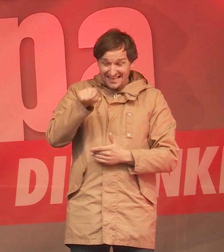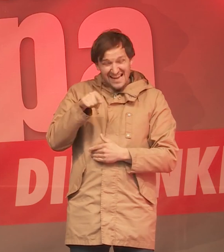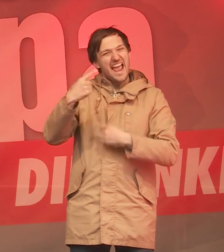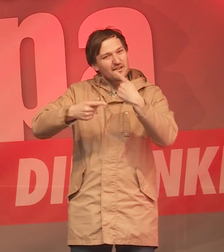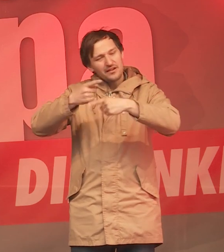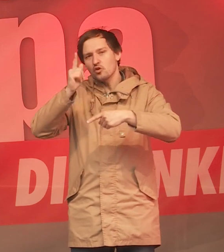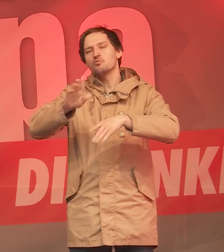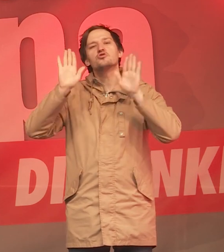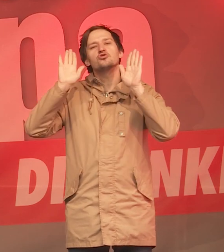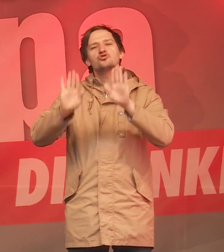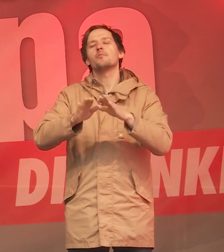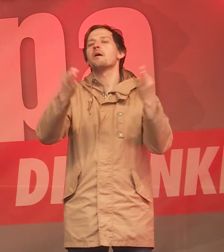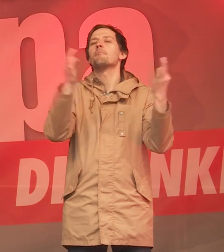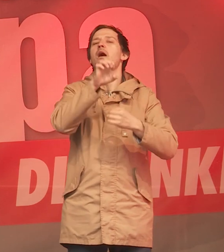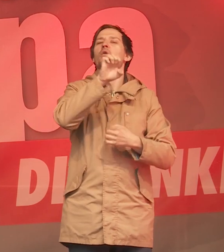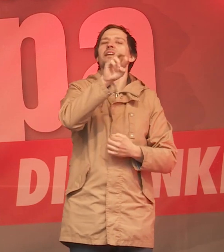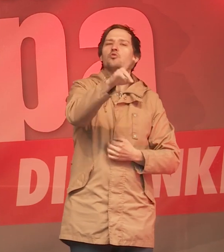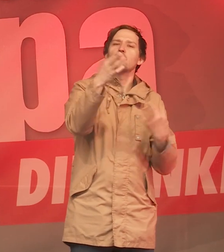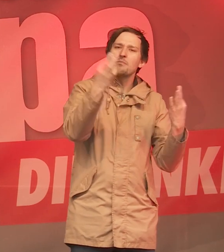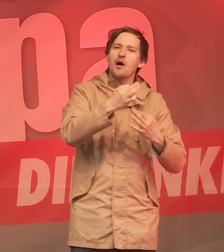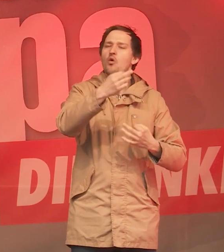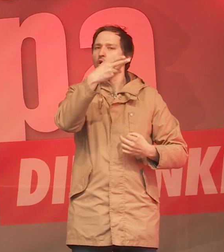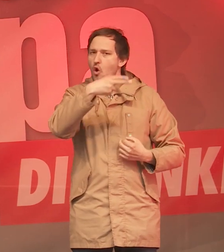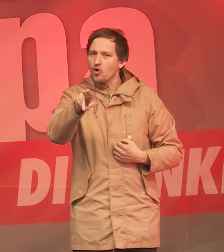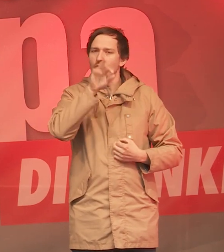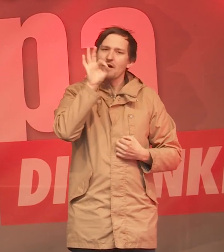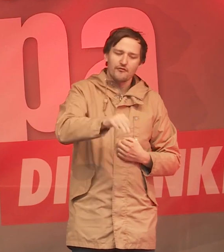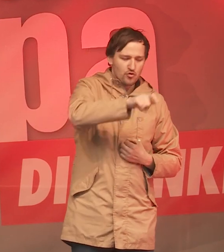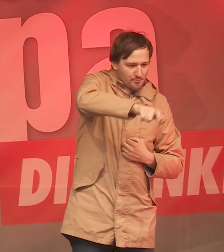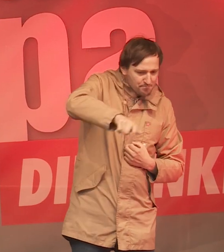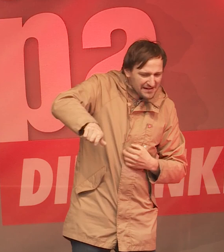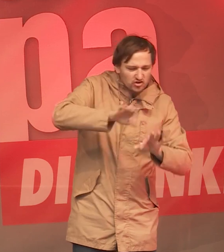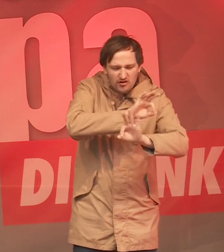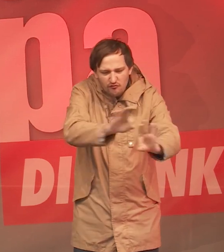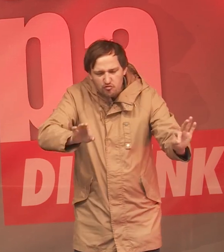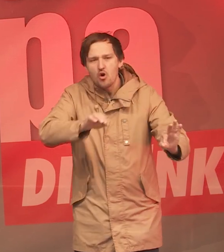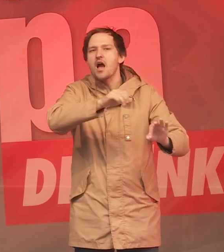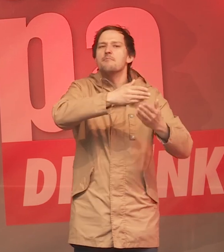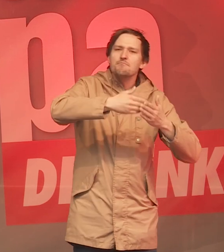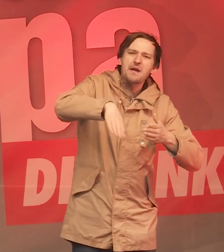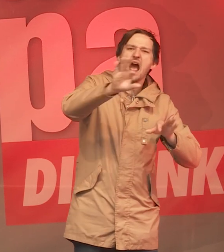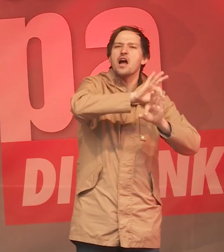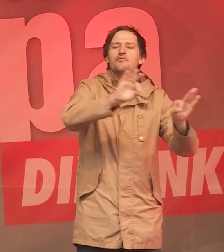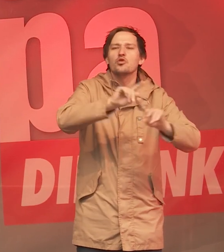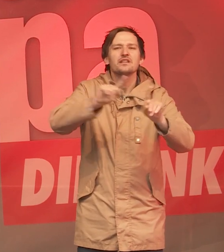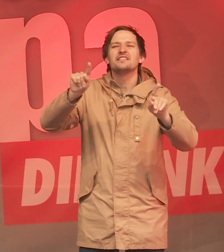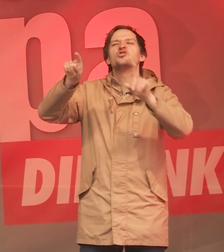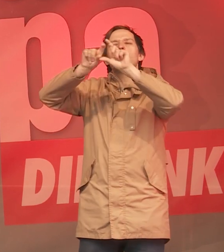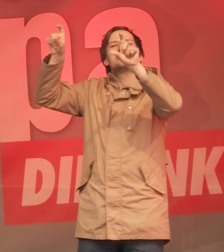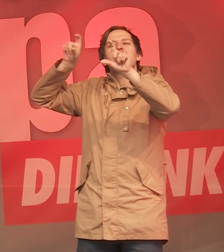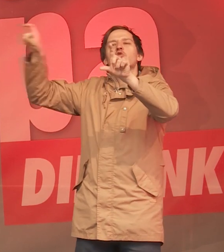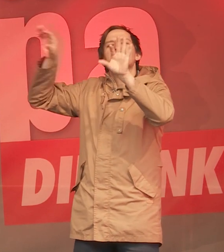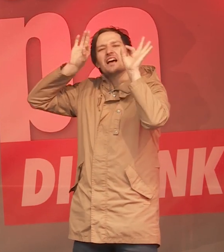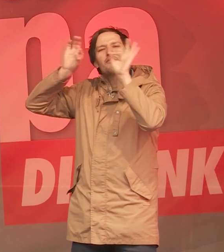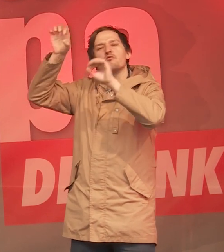aufhören. Wir brauchen eine EU, ein Europa der Menschen, ein Europa der Mehrheit und nicht ein Europa der Konzerne. Und dann haben